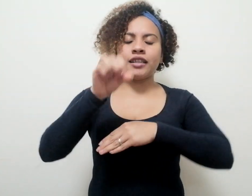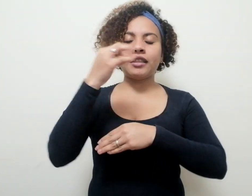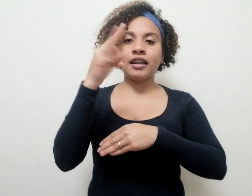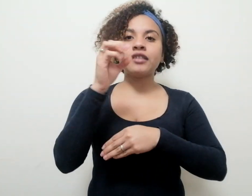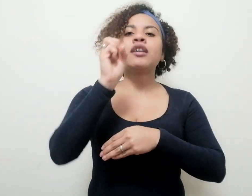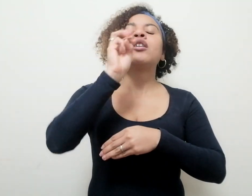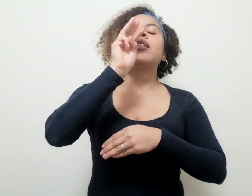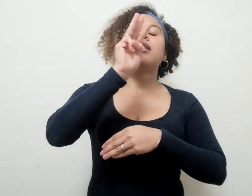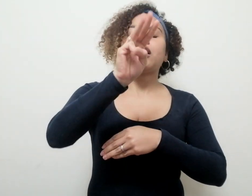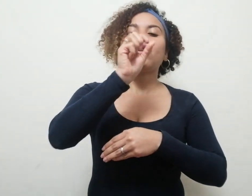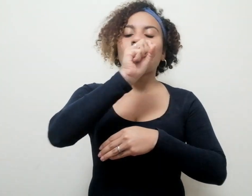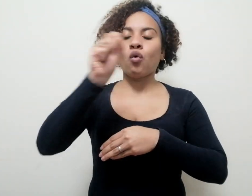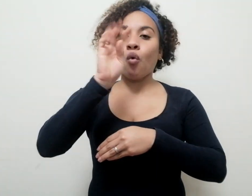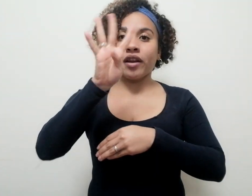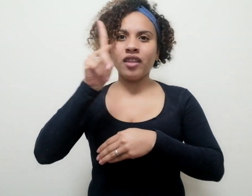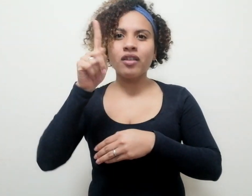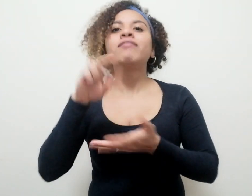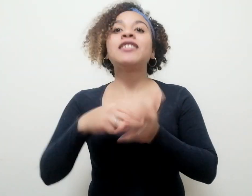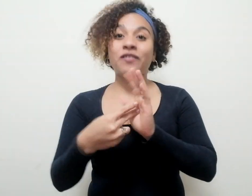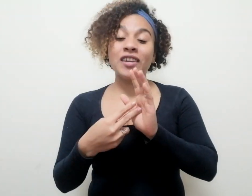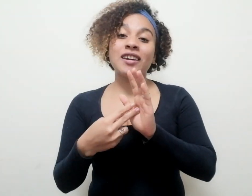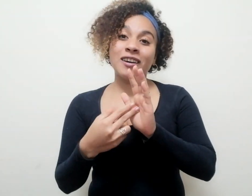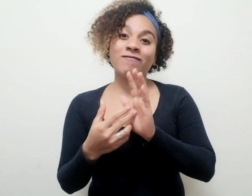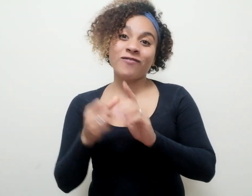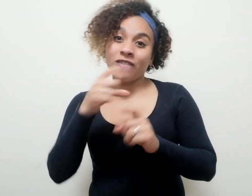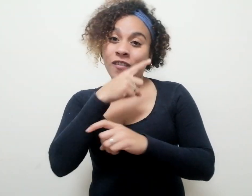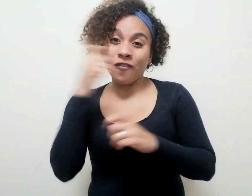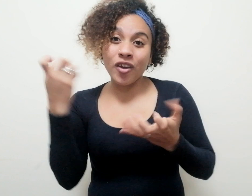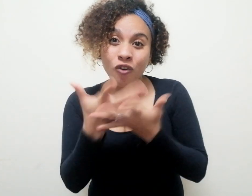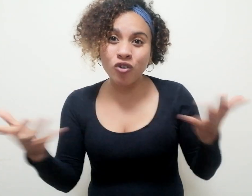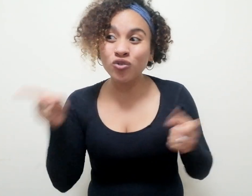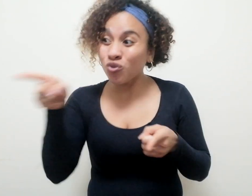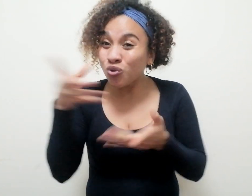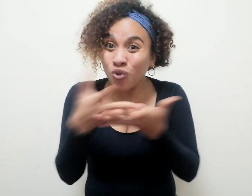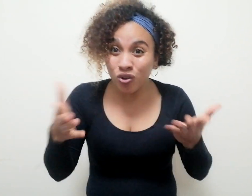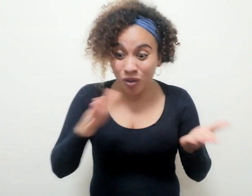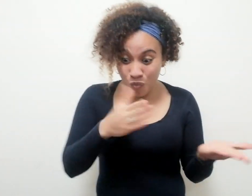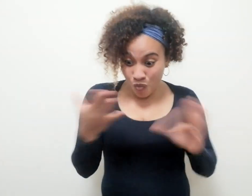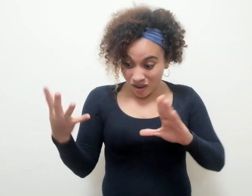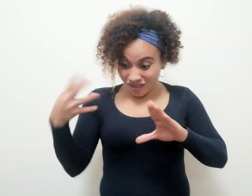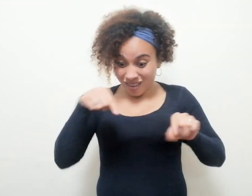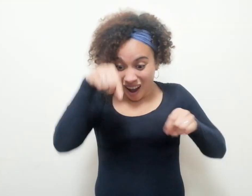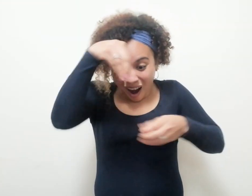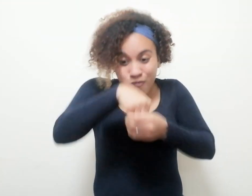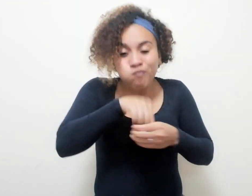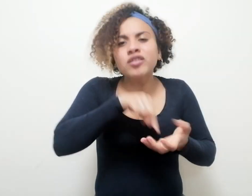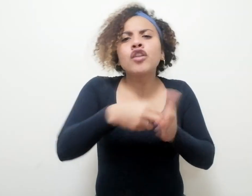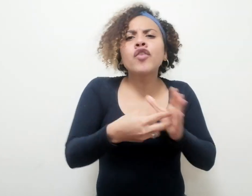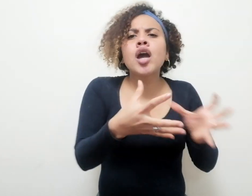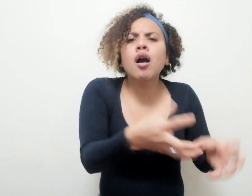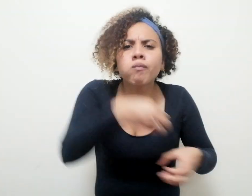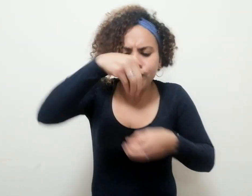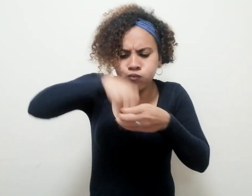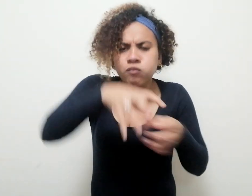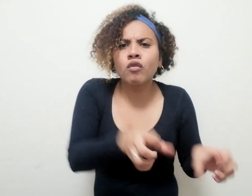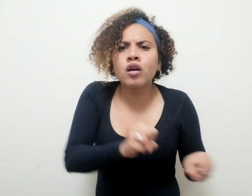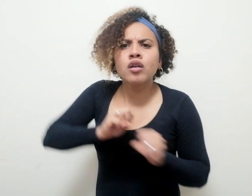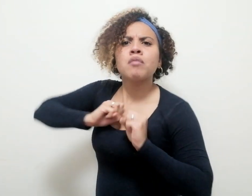Acto agresivo contra el señor. Sus pecaminosos restos estuvieron apartados en un columbario